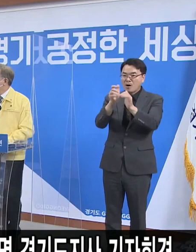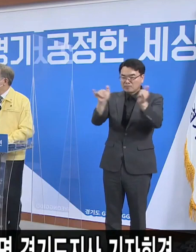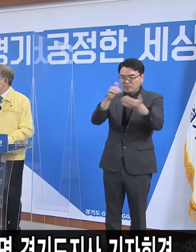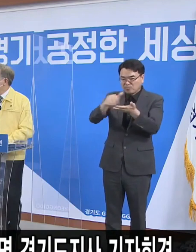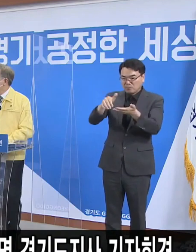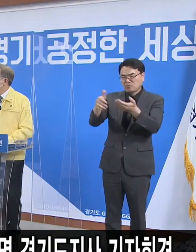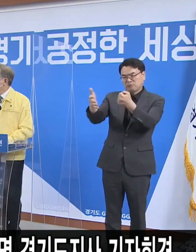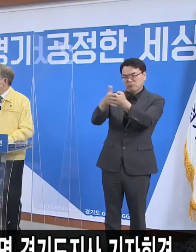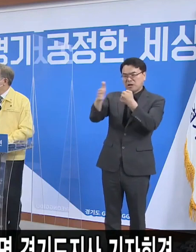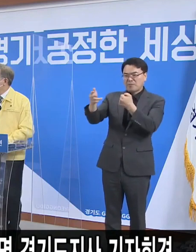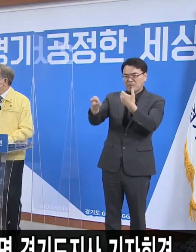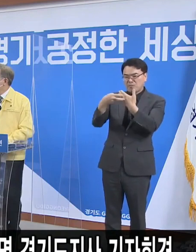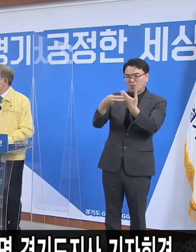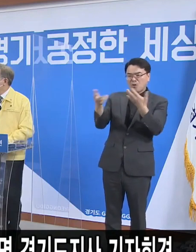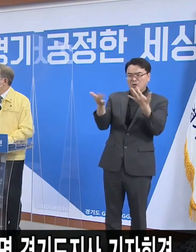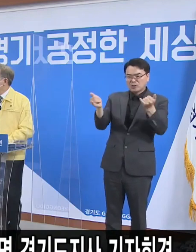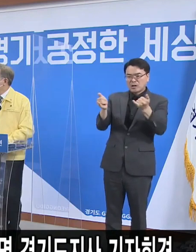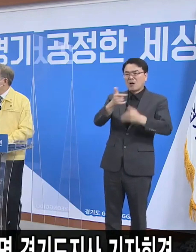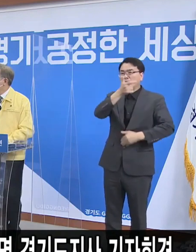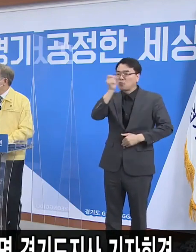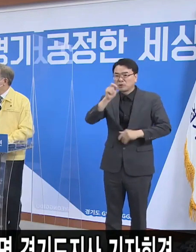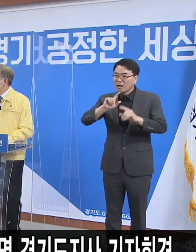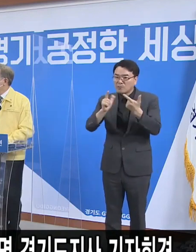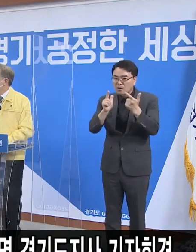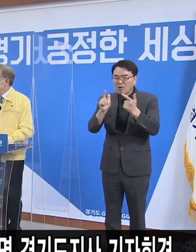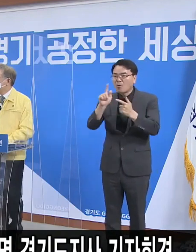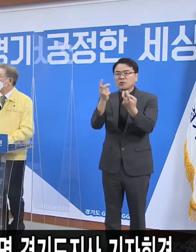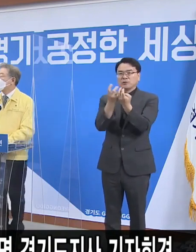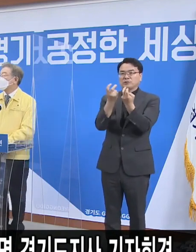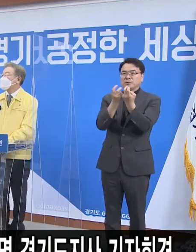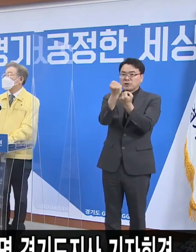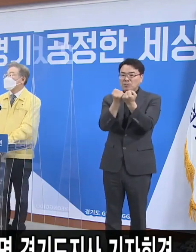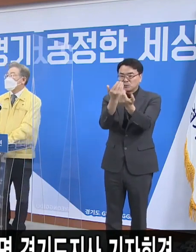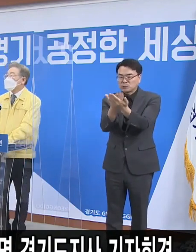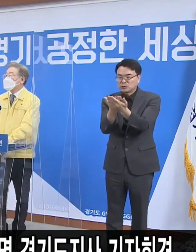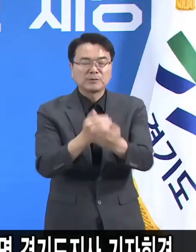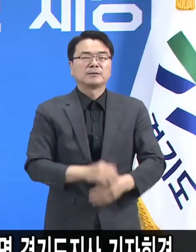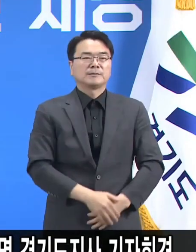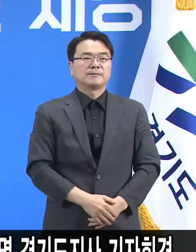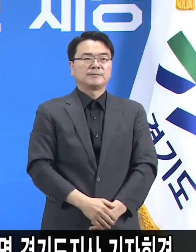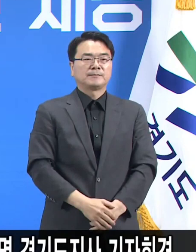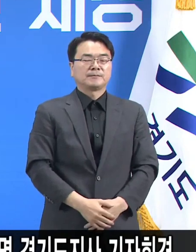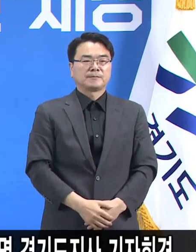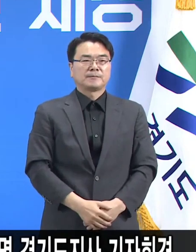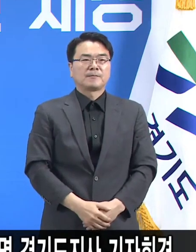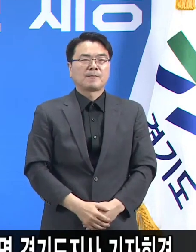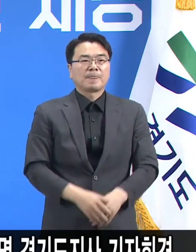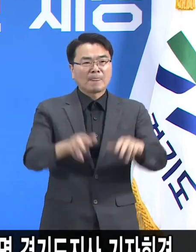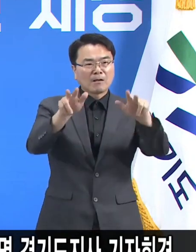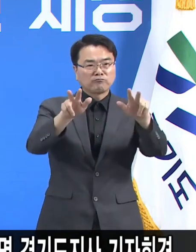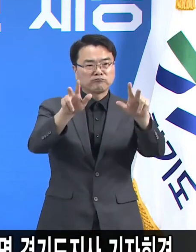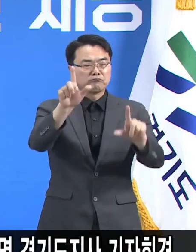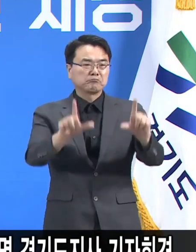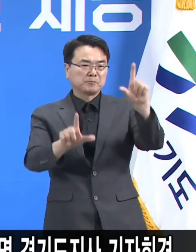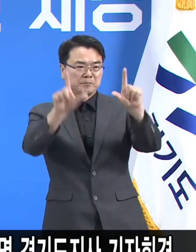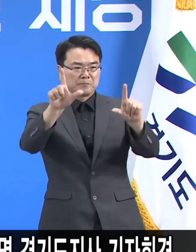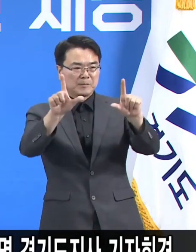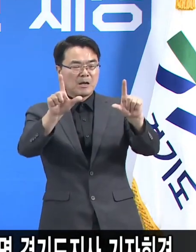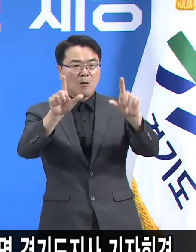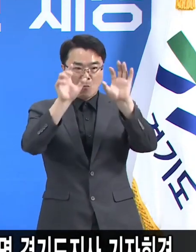의료진 부족 공백은 없나요? 관련 대책이 있으시면 말씀해 주시기 바랍니다. 지금 현재